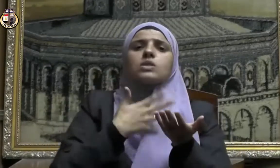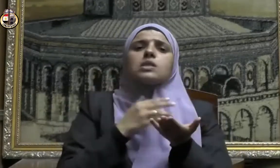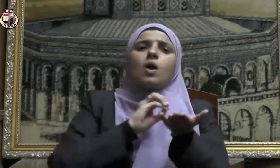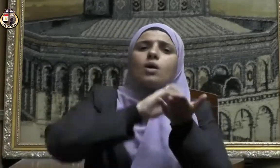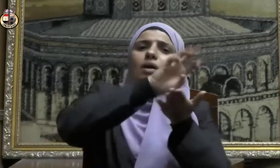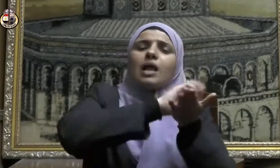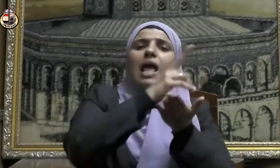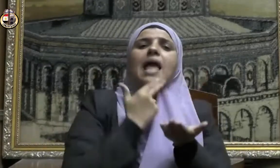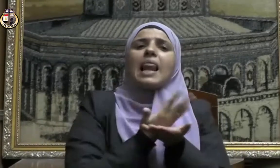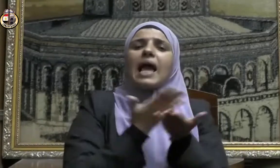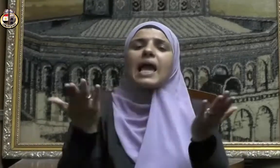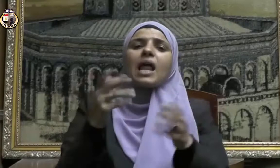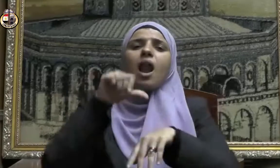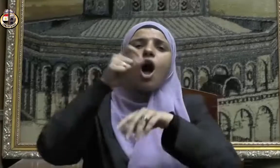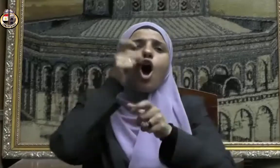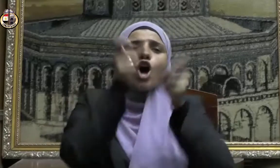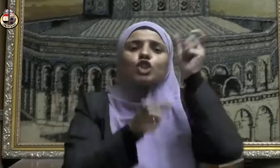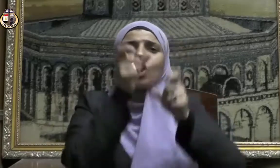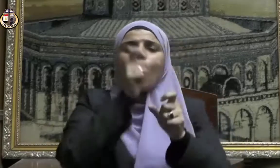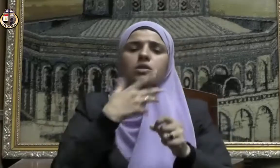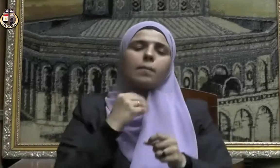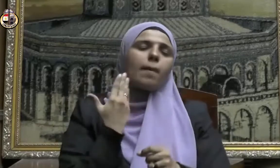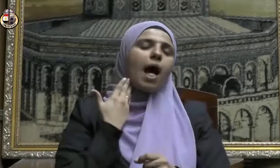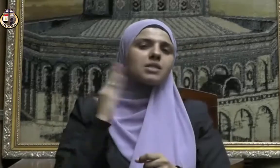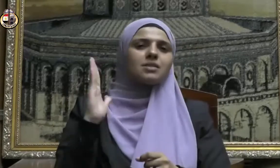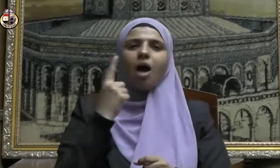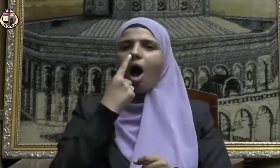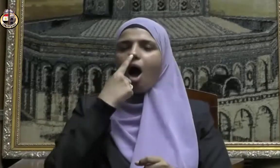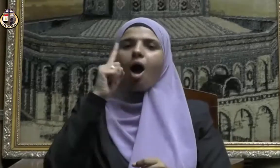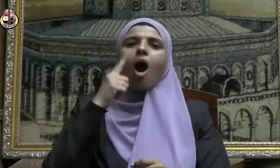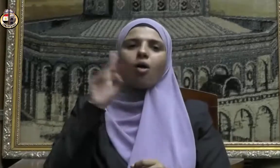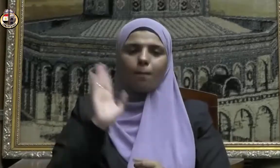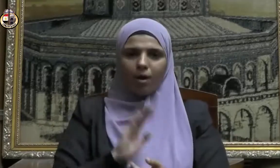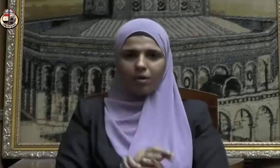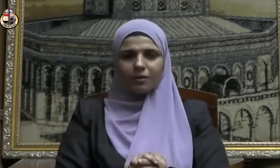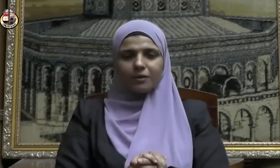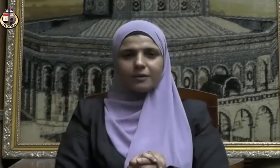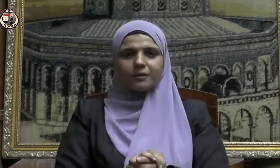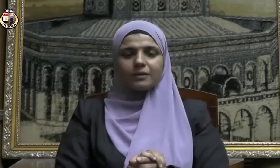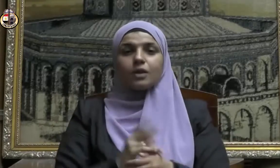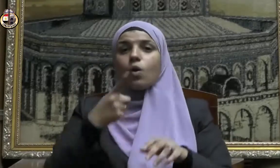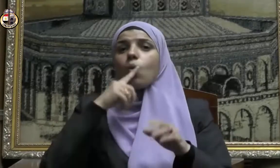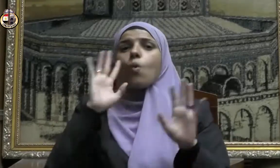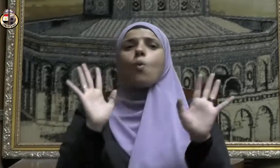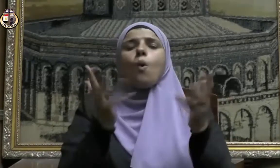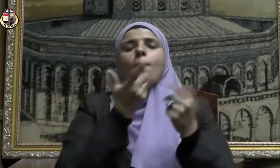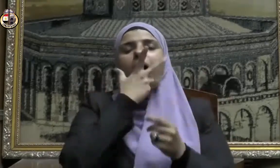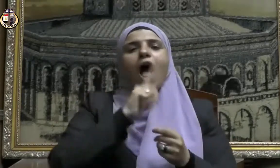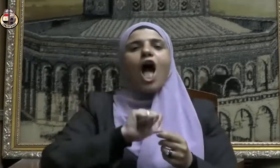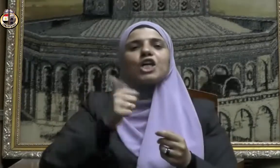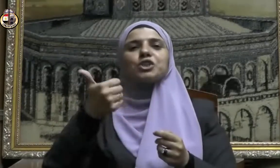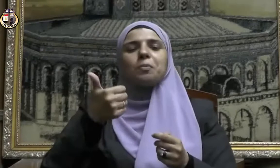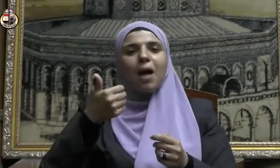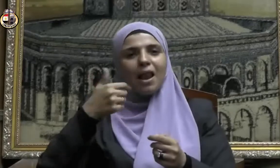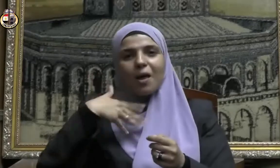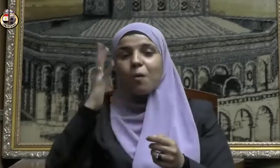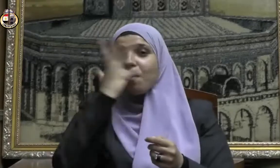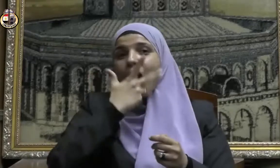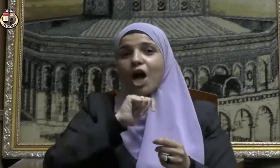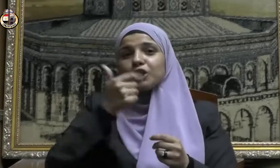إلى مستحقيه بعزة وكرامة وما أجمل أن يجمع